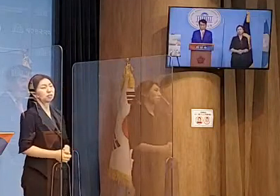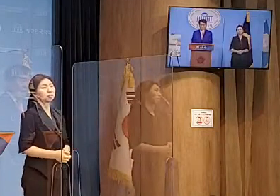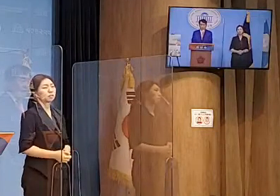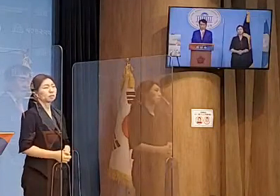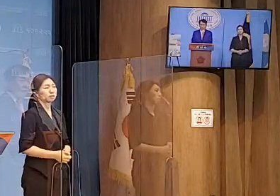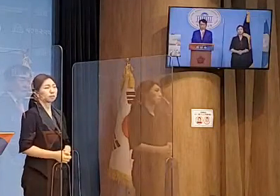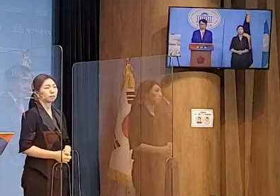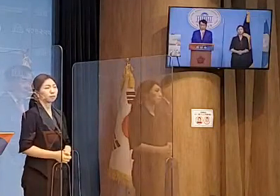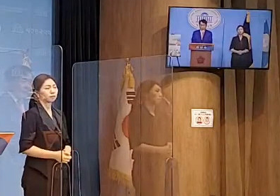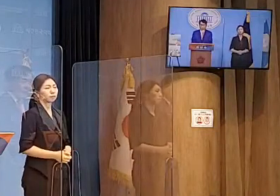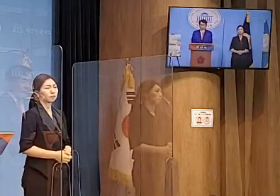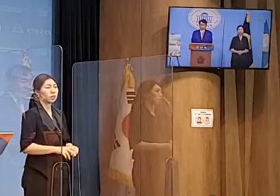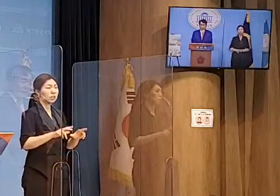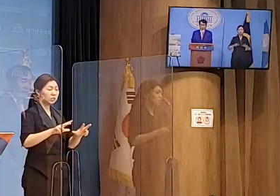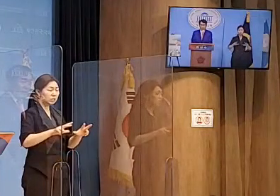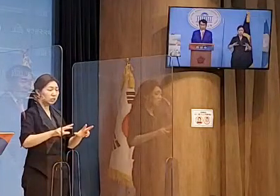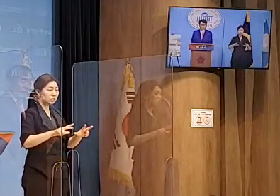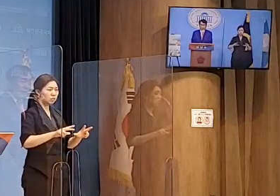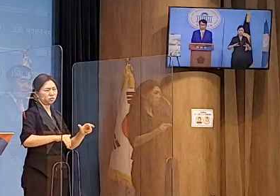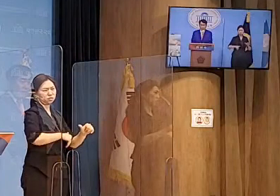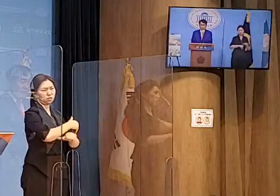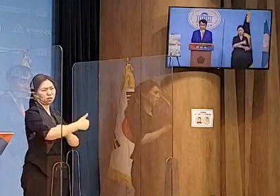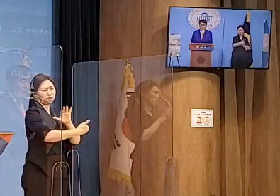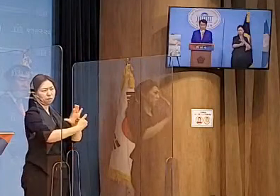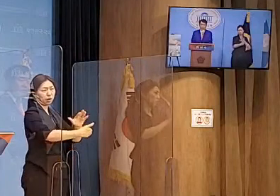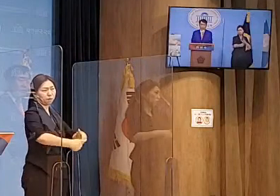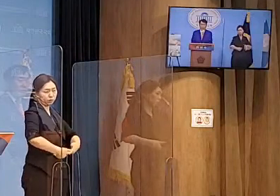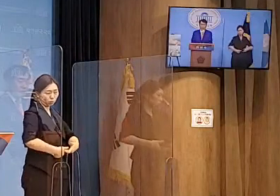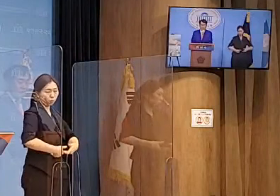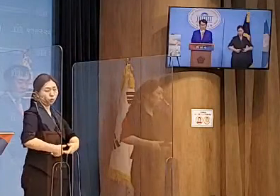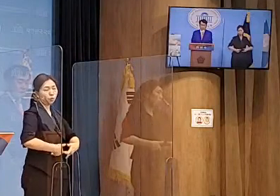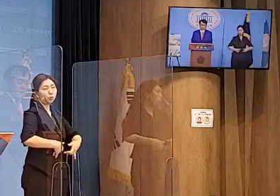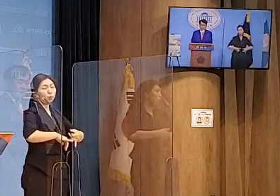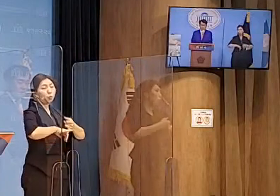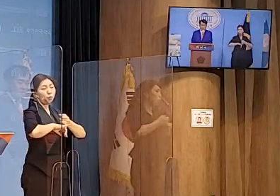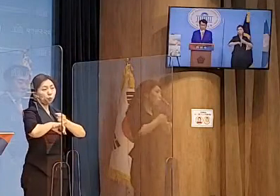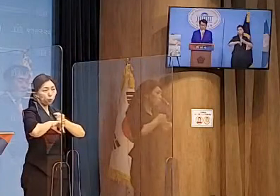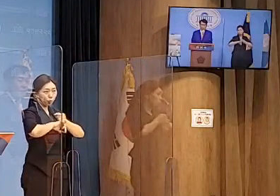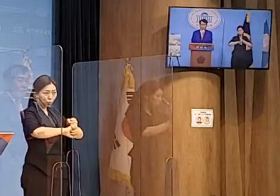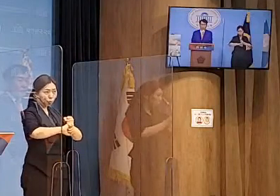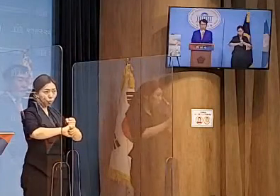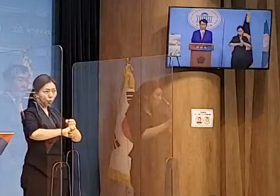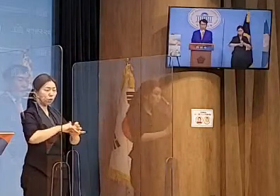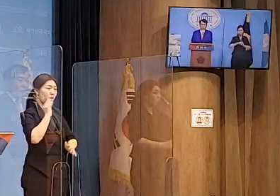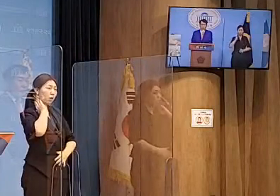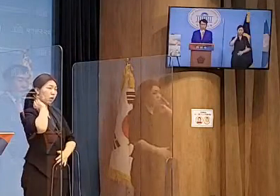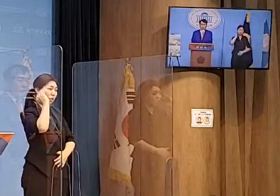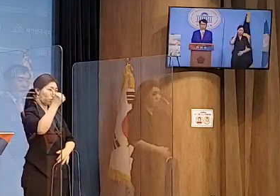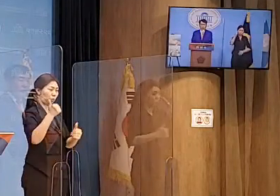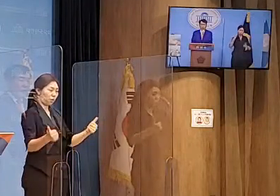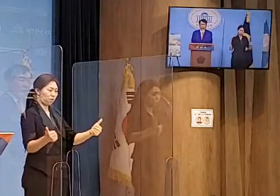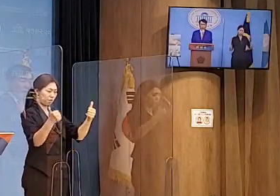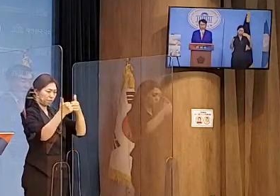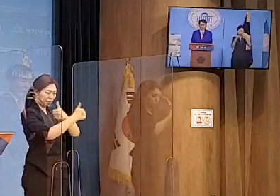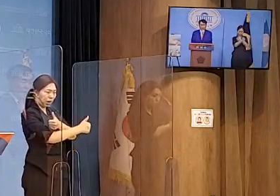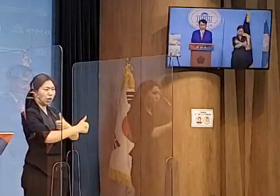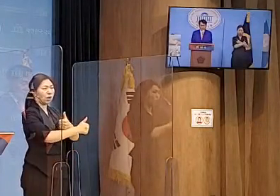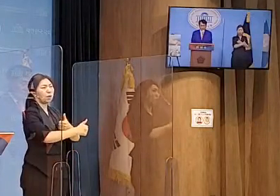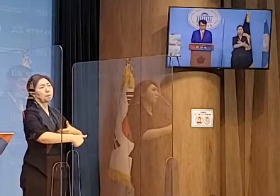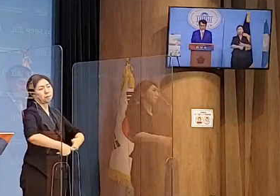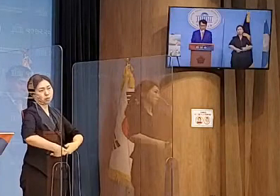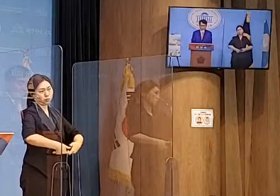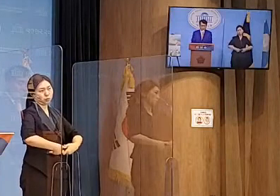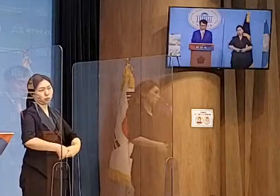이제 이를 막아야 합니다. 반드시 정권 교체를 해내야 합니다.